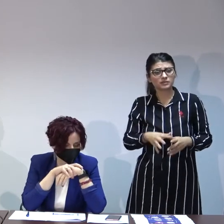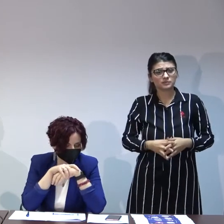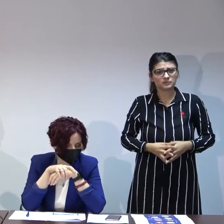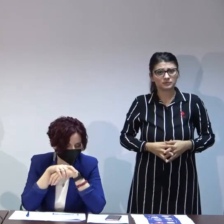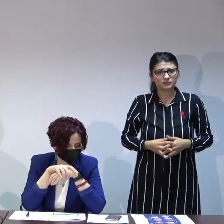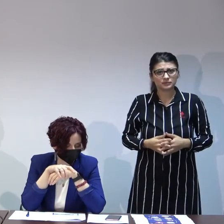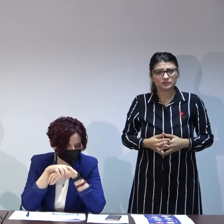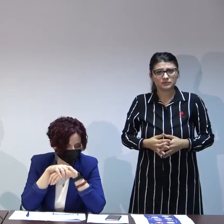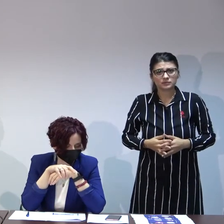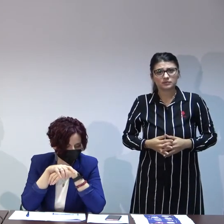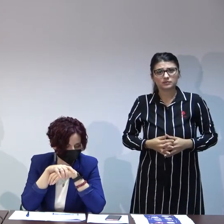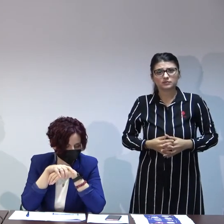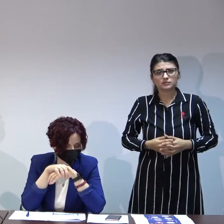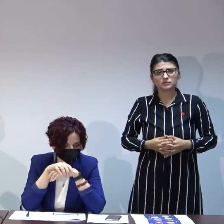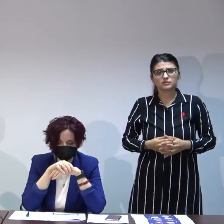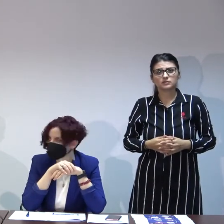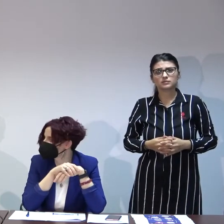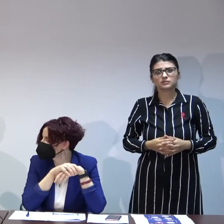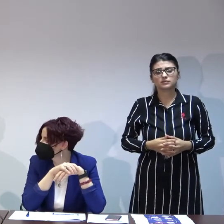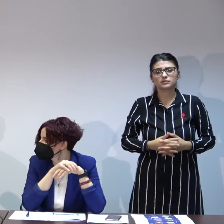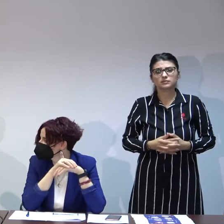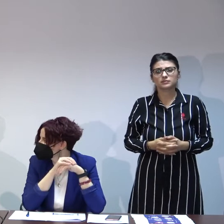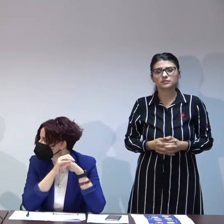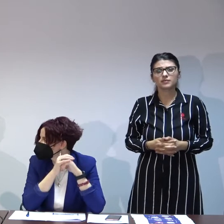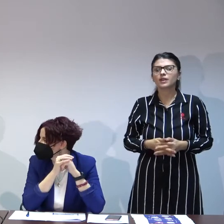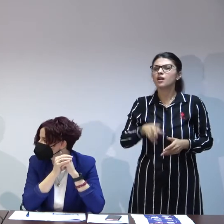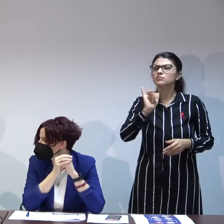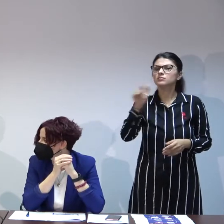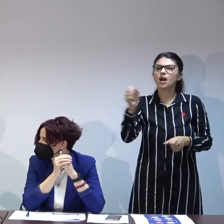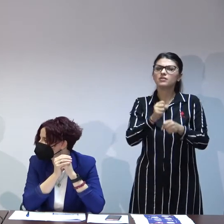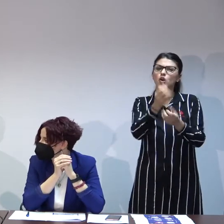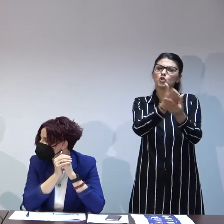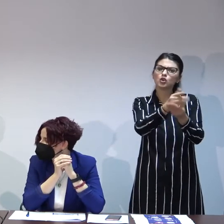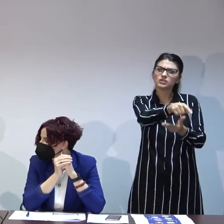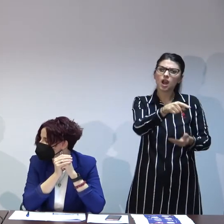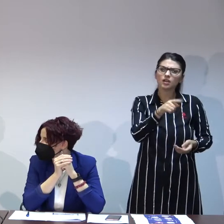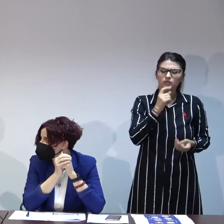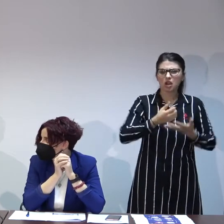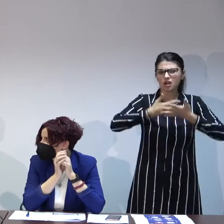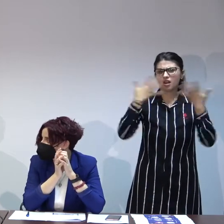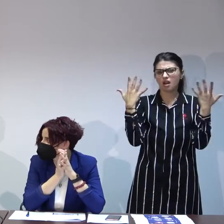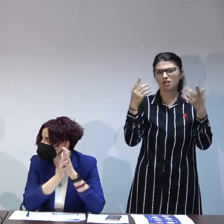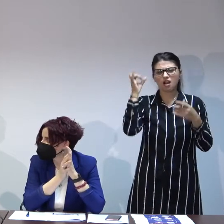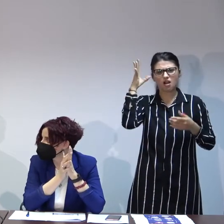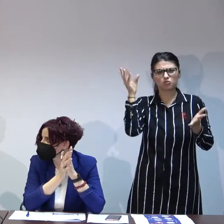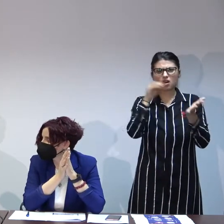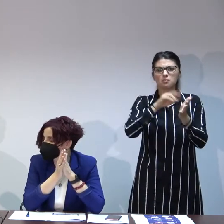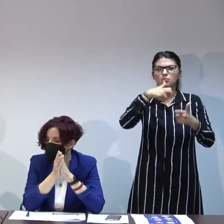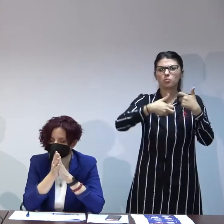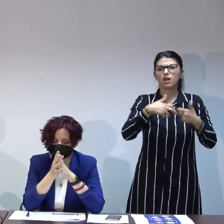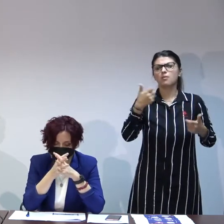și cam atât el nu a fost diagnosticul acela de ADHD a fost clar exagerat